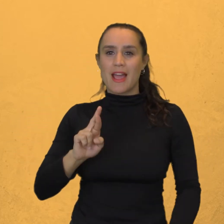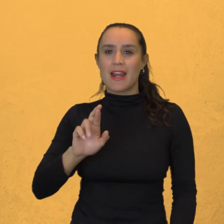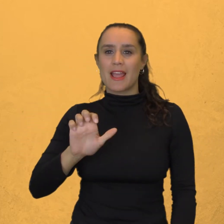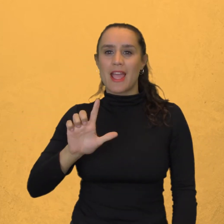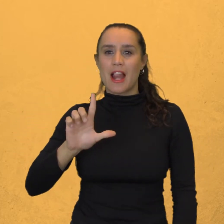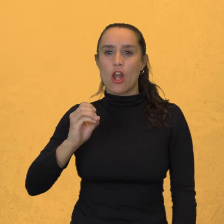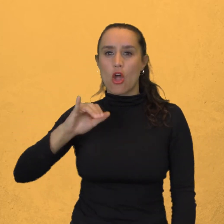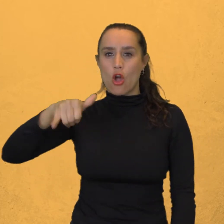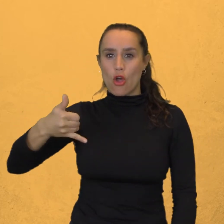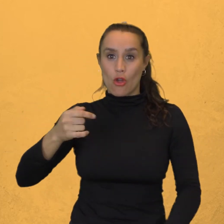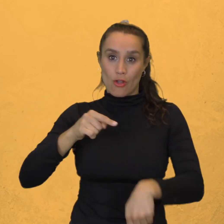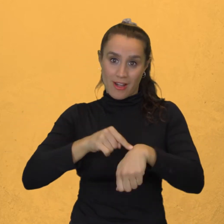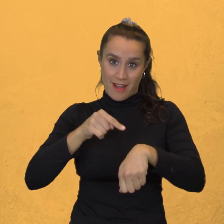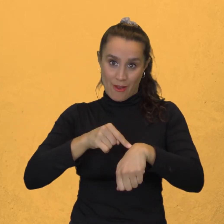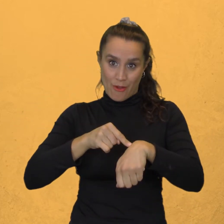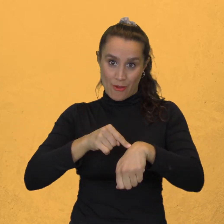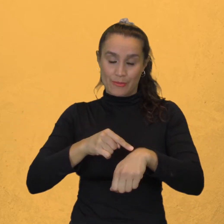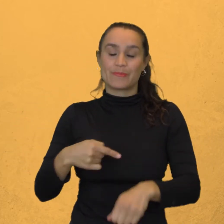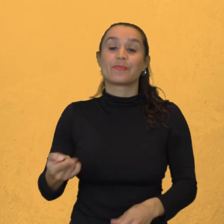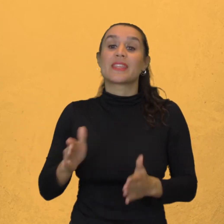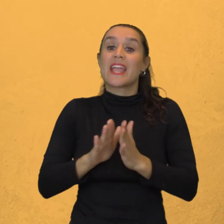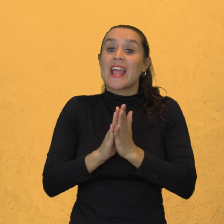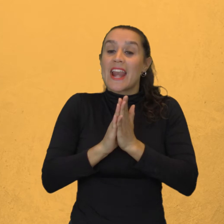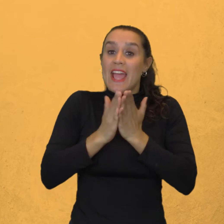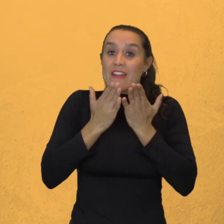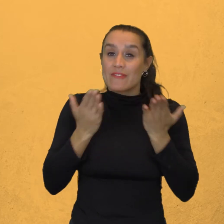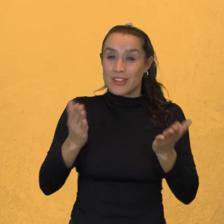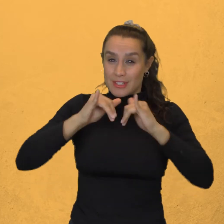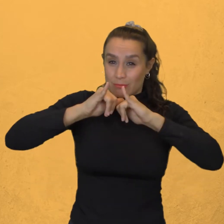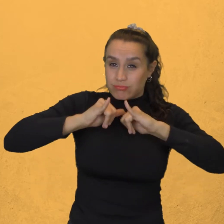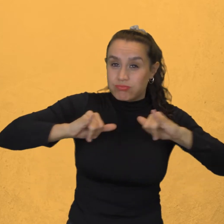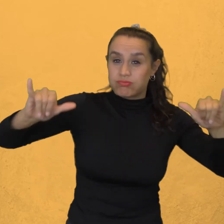La revista Semana cuenta que el príncipe de Asturias, Felipe Borbón